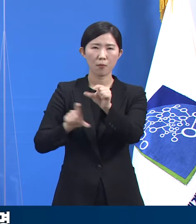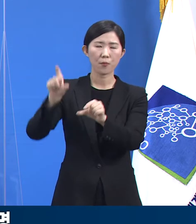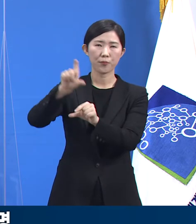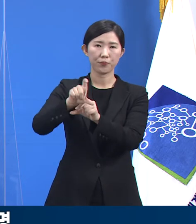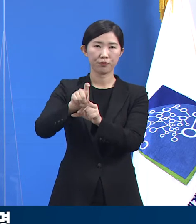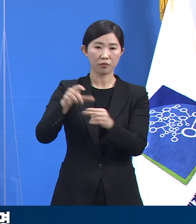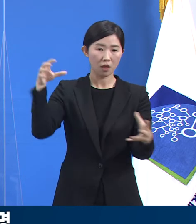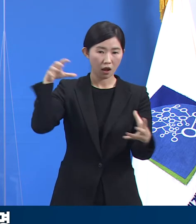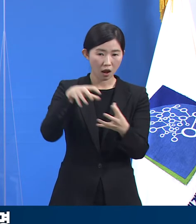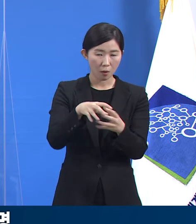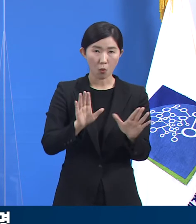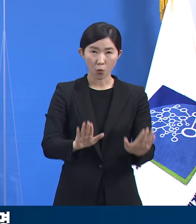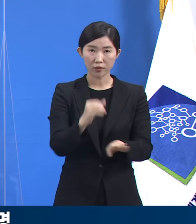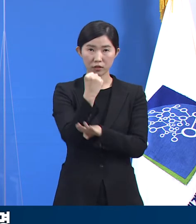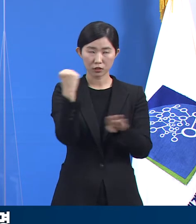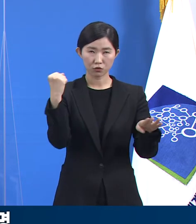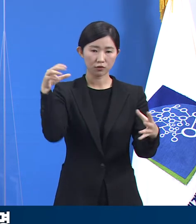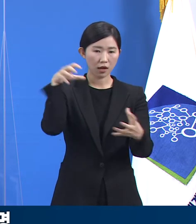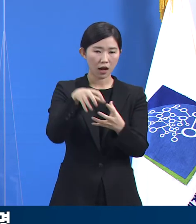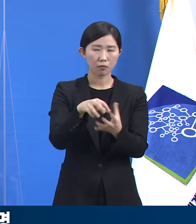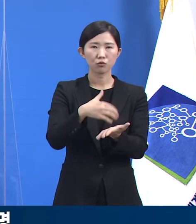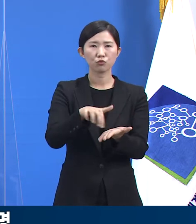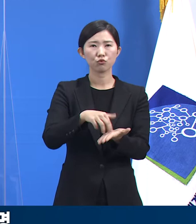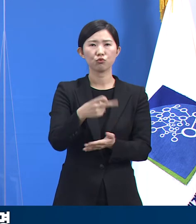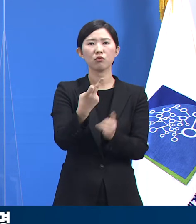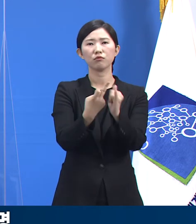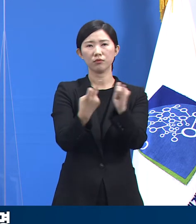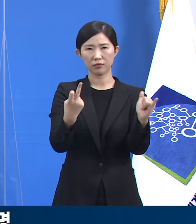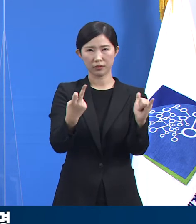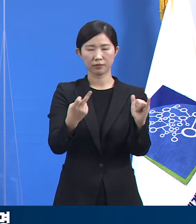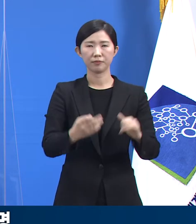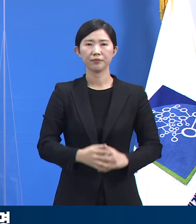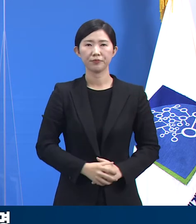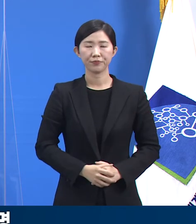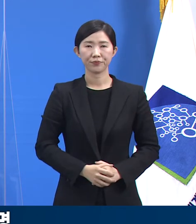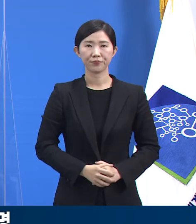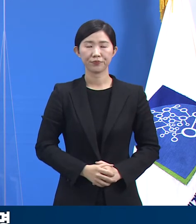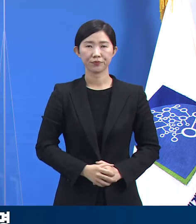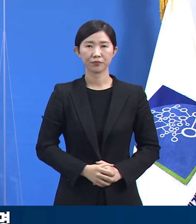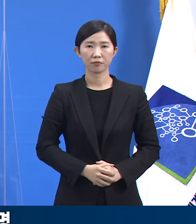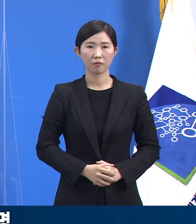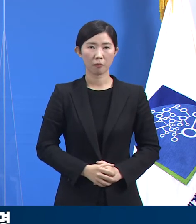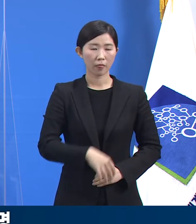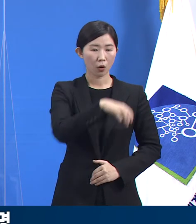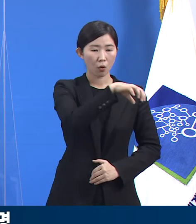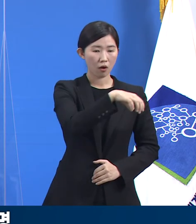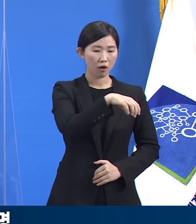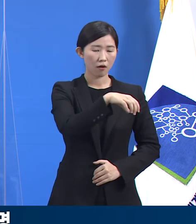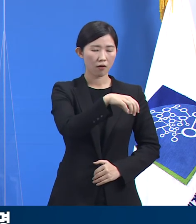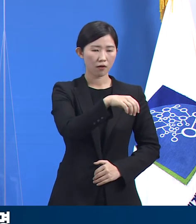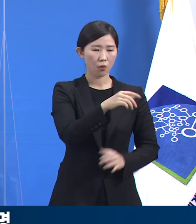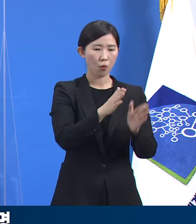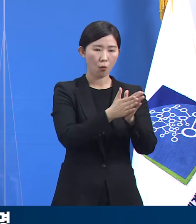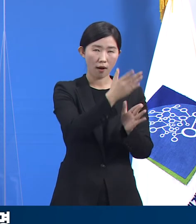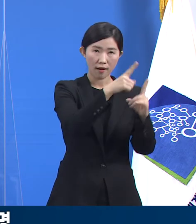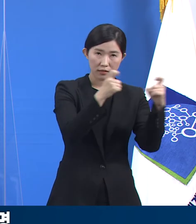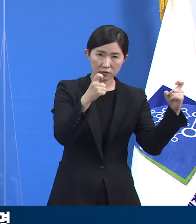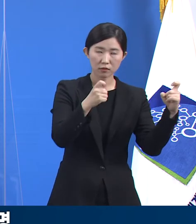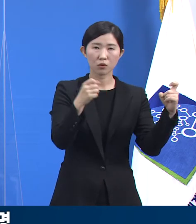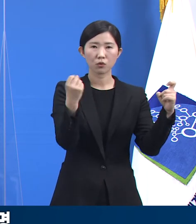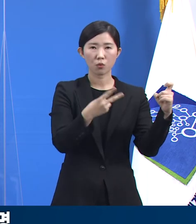확진자는 총 12명으로 확인되었습니다. 3개의 클러스터 모두 관련자들을